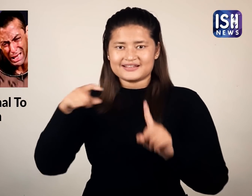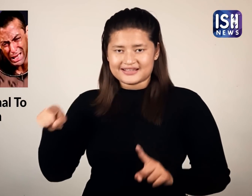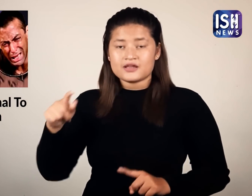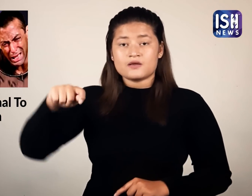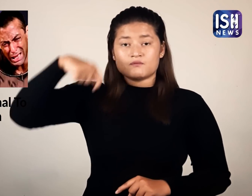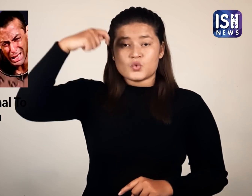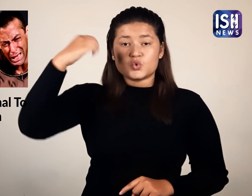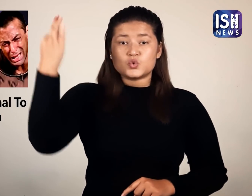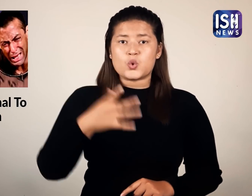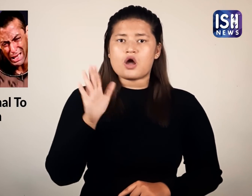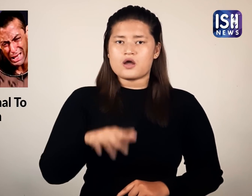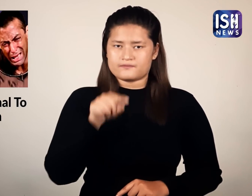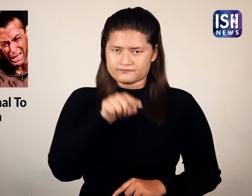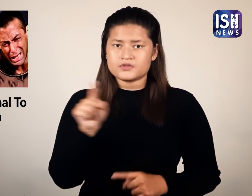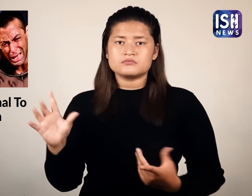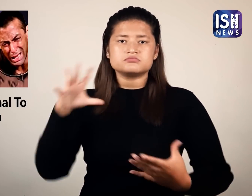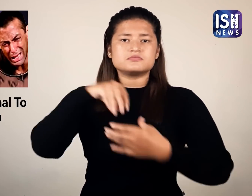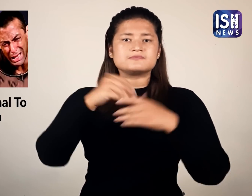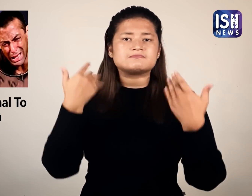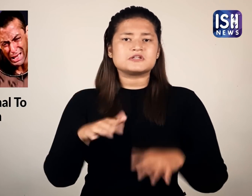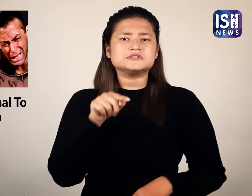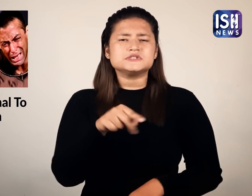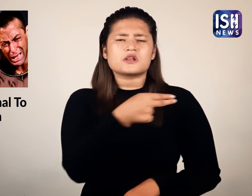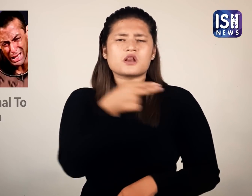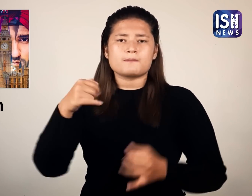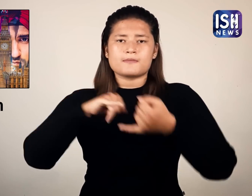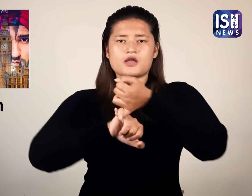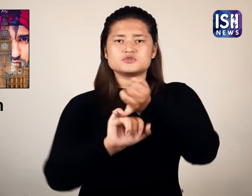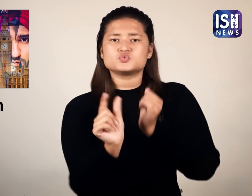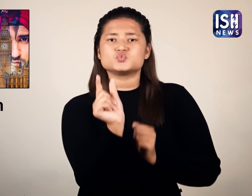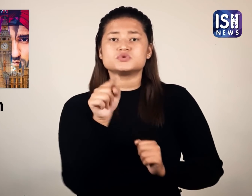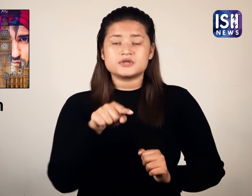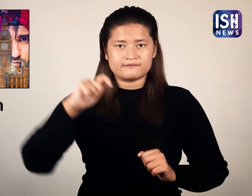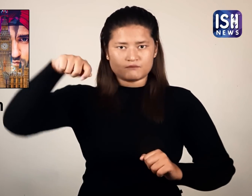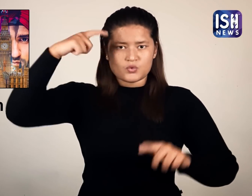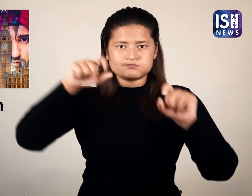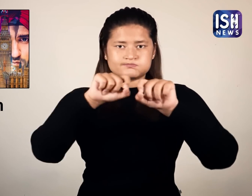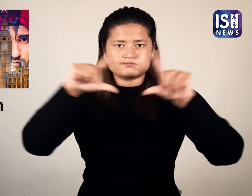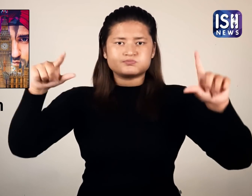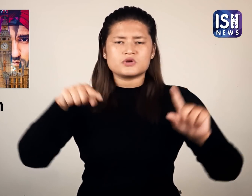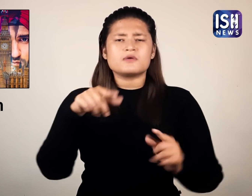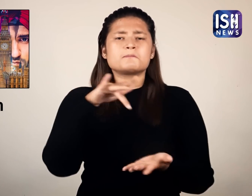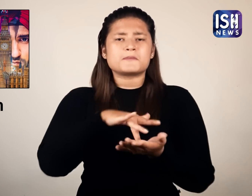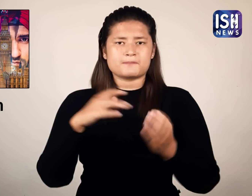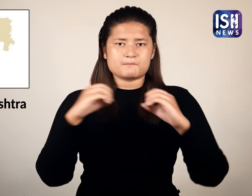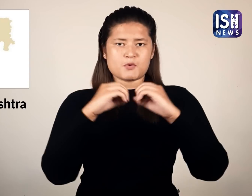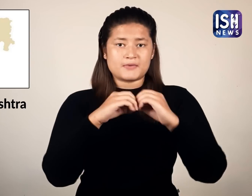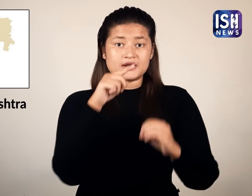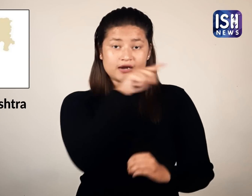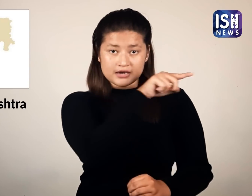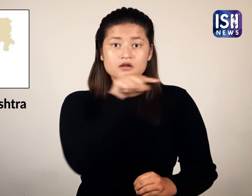15 अक्टोबर को विकी कौशल की नई फिल्म सरदार उद्दम की स्पेशल स्क्रीनिंग मुंबई में रखी गई थी